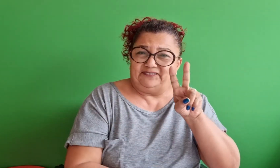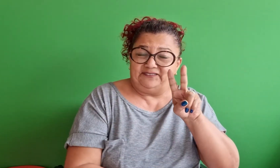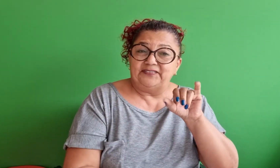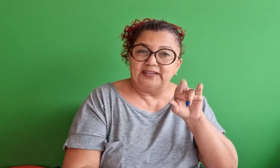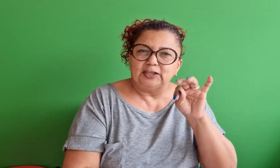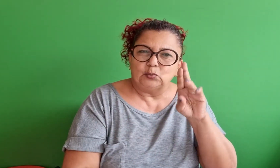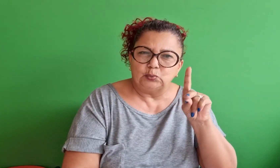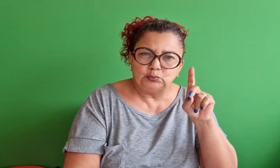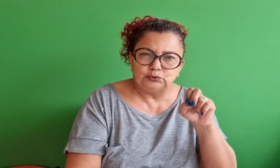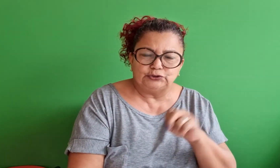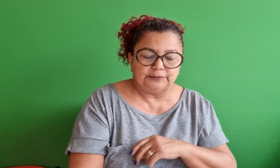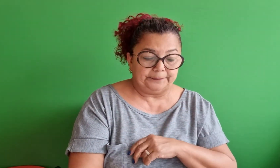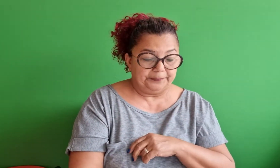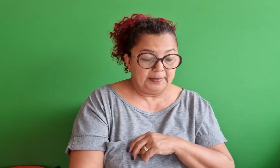sobre virtude,